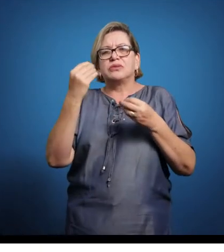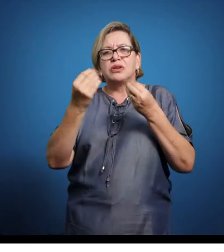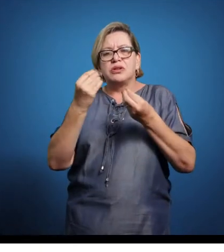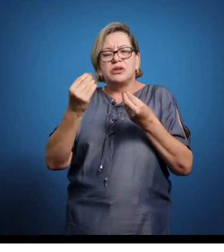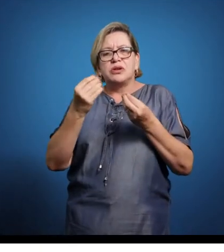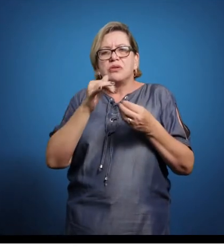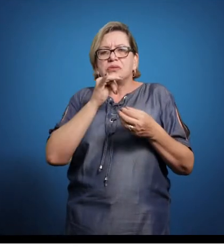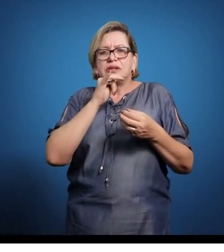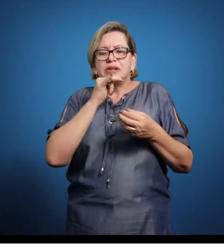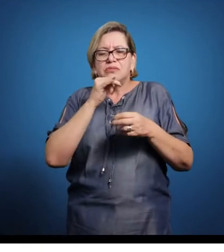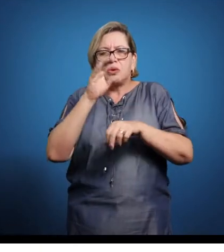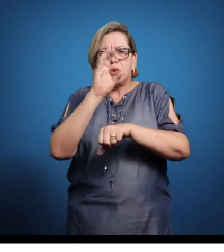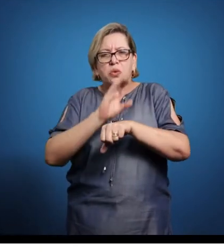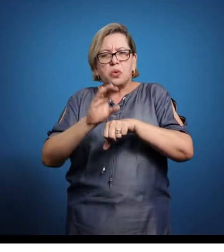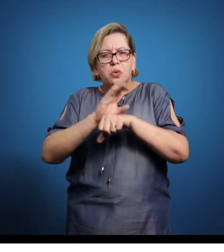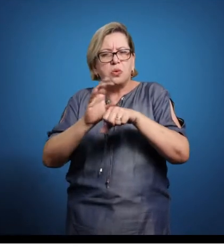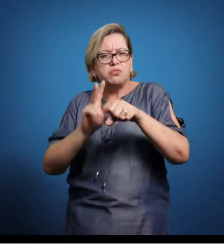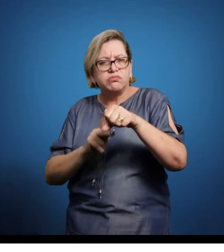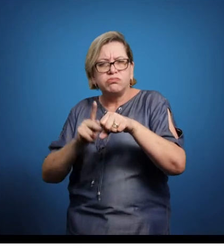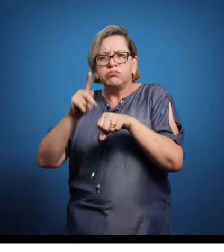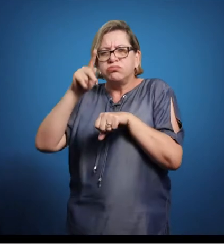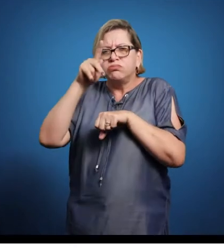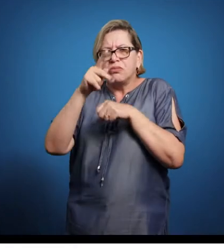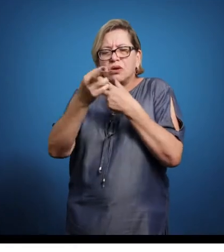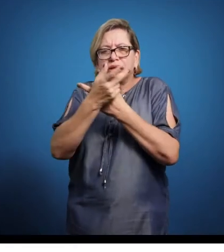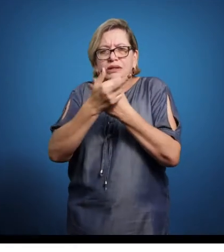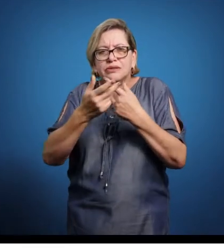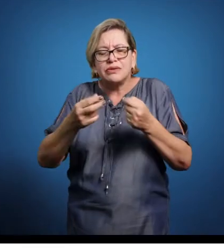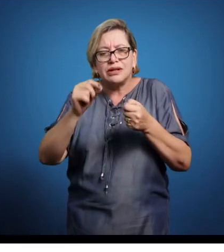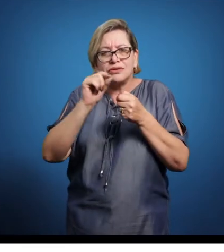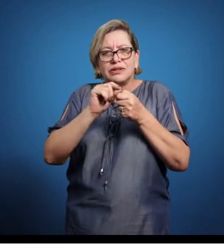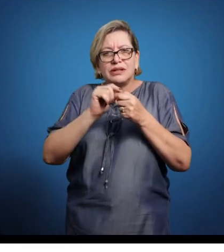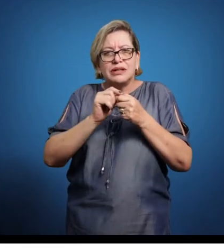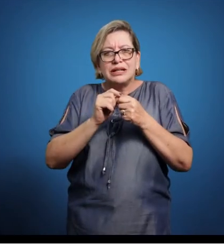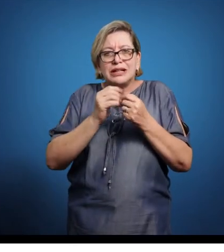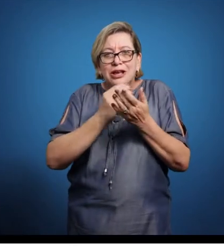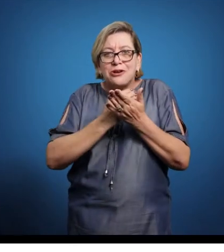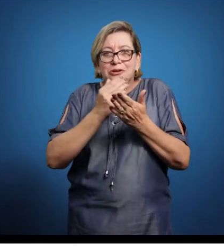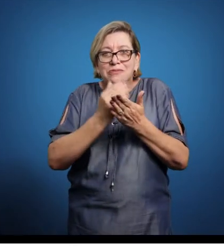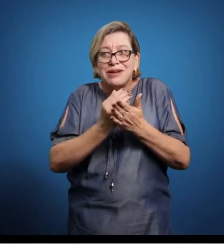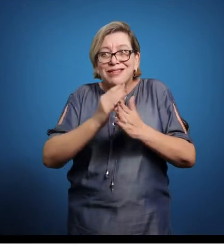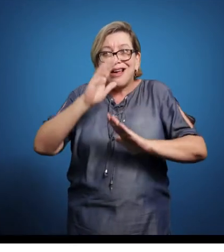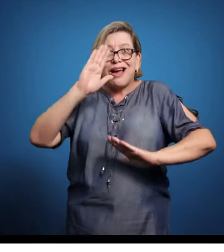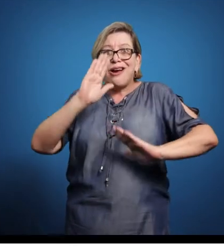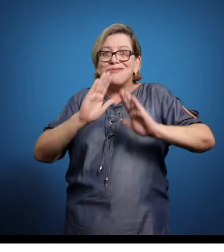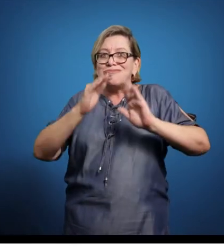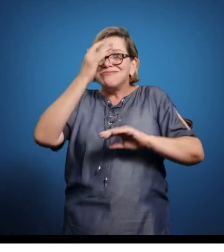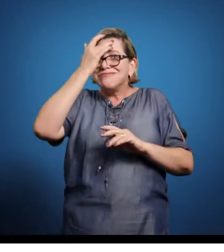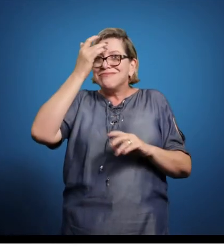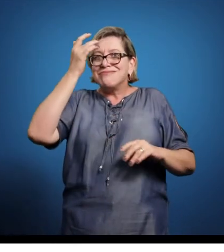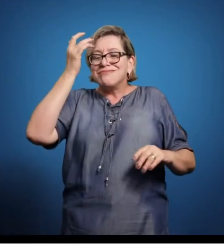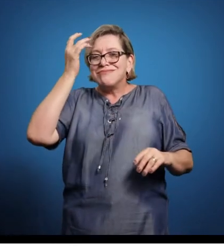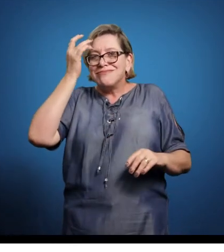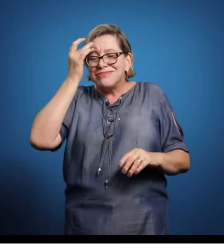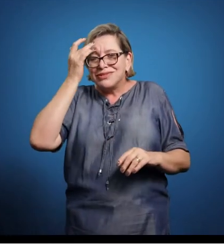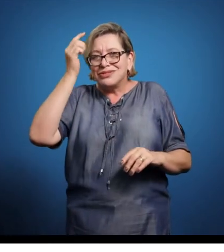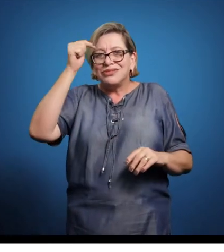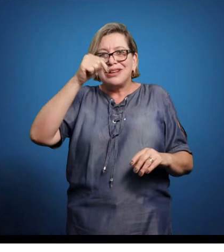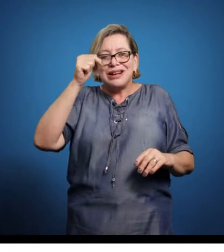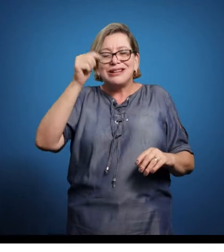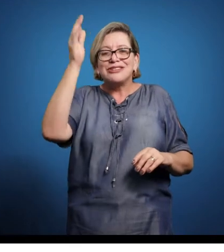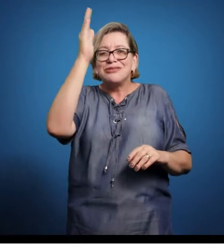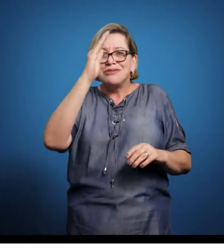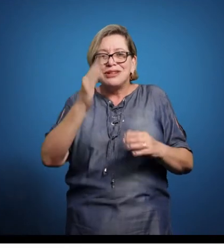financiando cursos pós-graduação. E aí que a gente vai ver, pela primeira vez, alguns cientistas políticos brasileiros. Wanderlei Guilherme dos